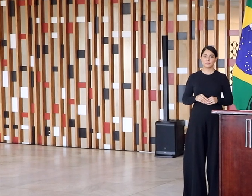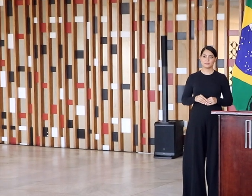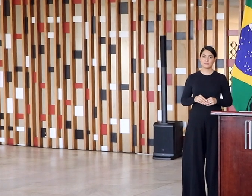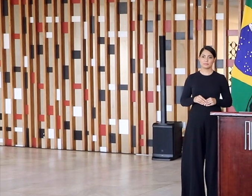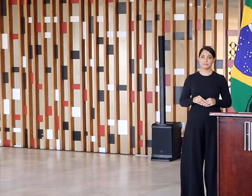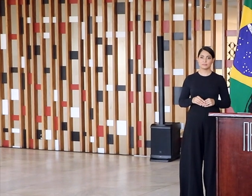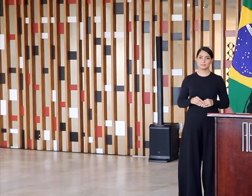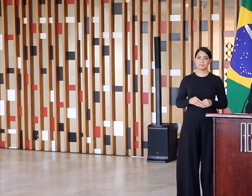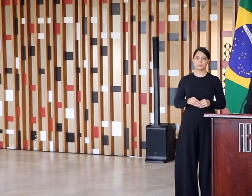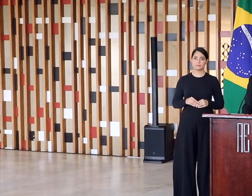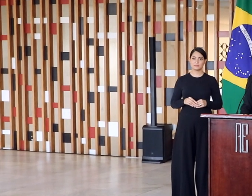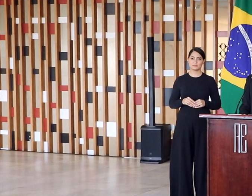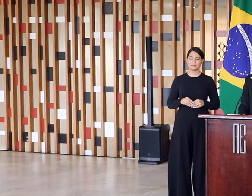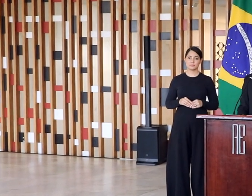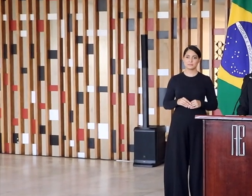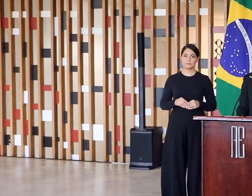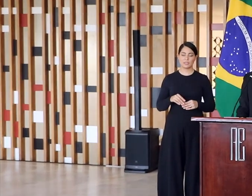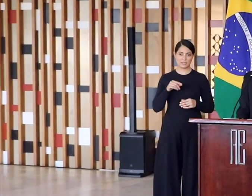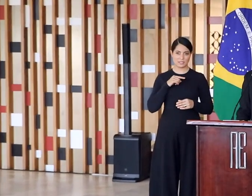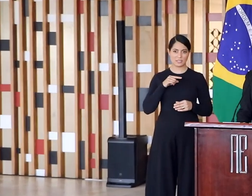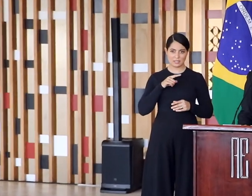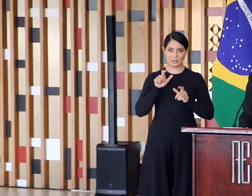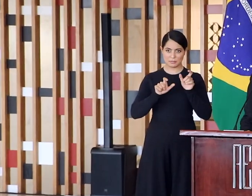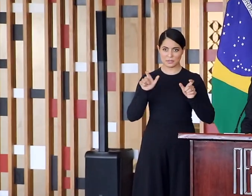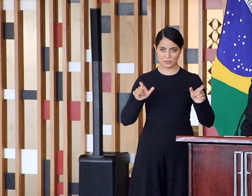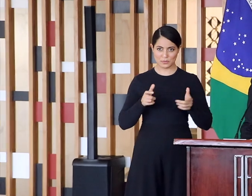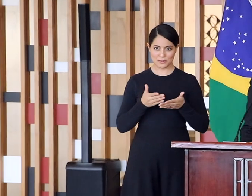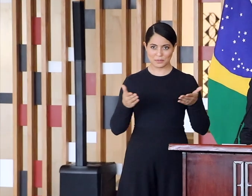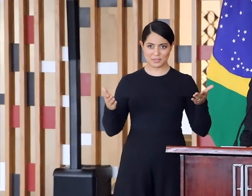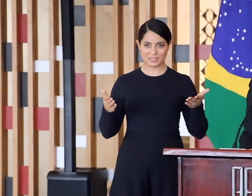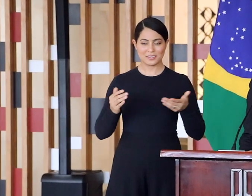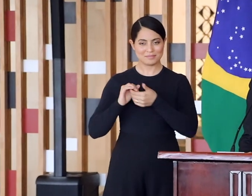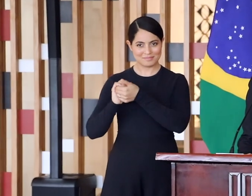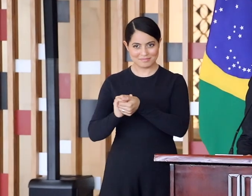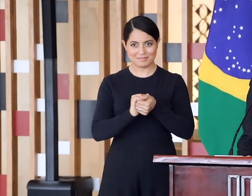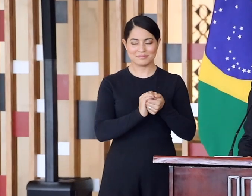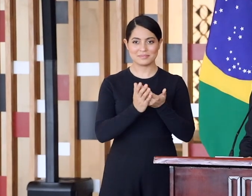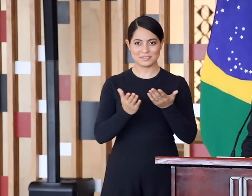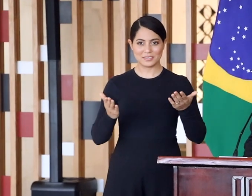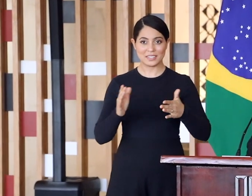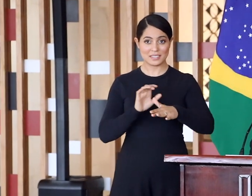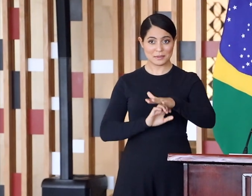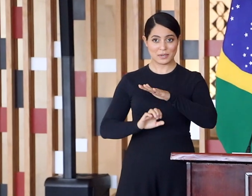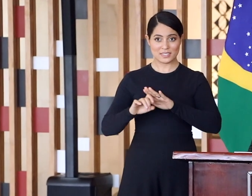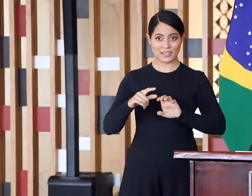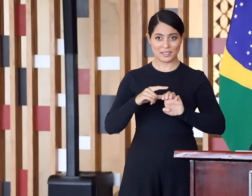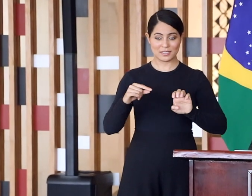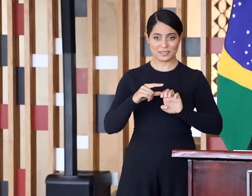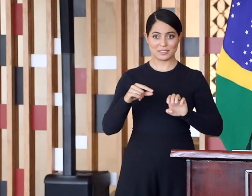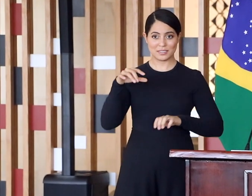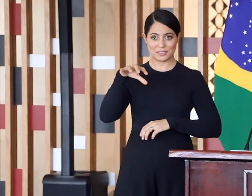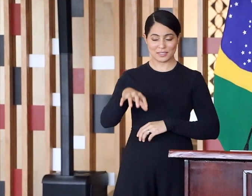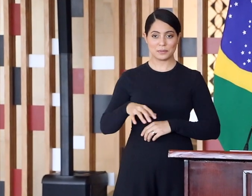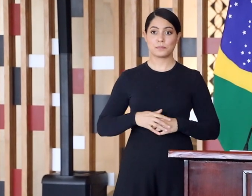Após citar e destacar os presentes, cumprimentos dos empresários do setor, inclusive a